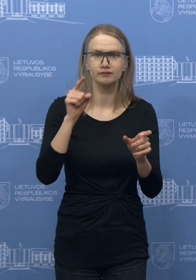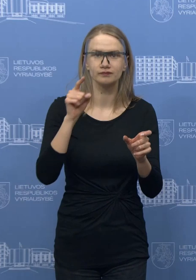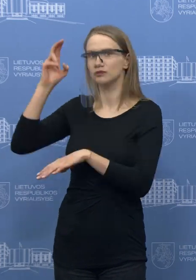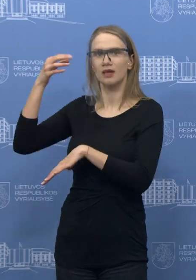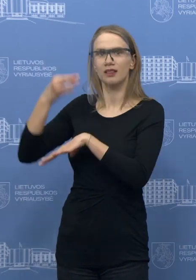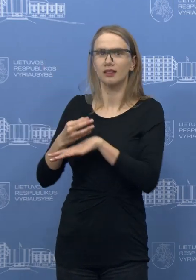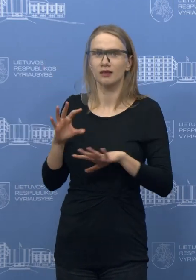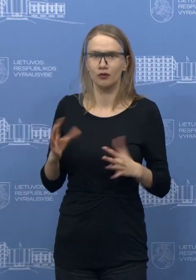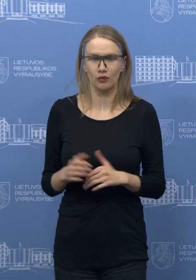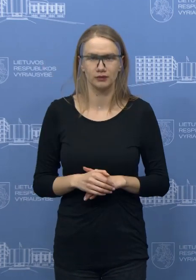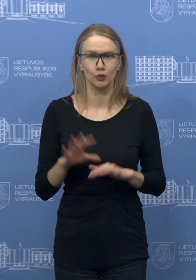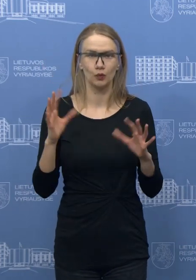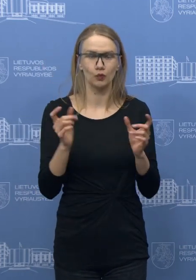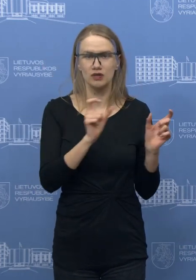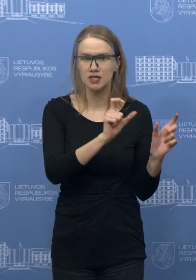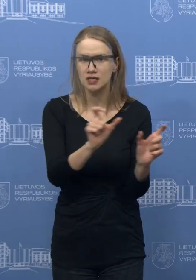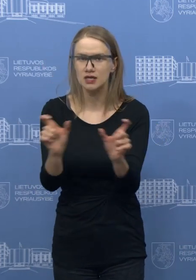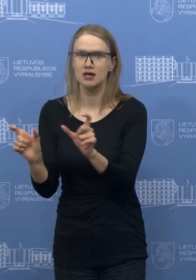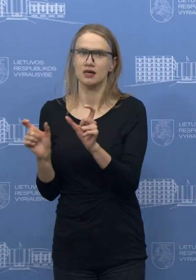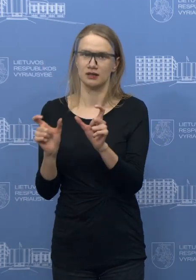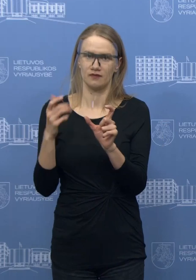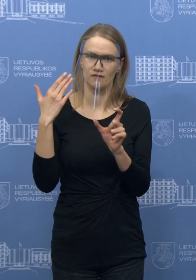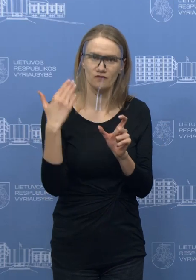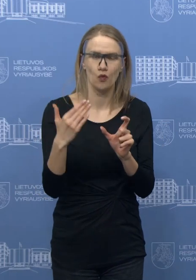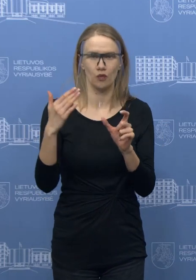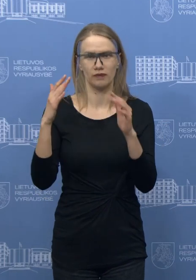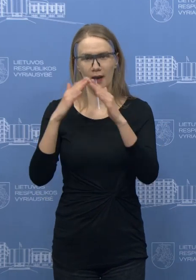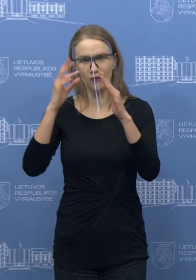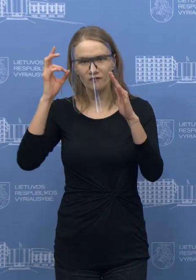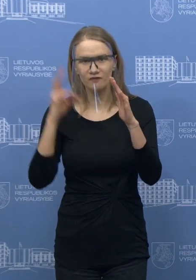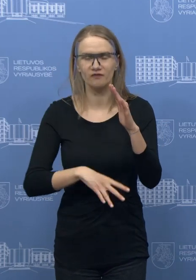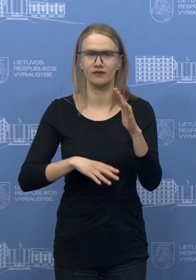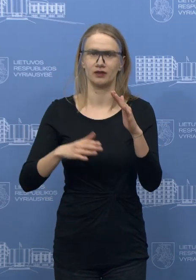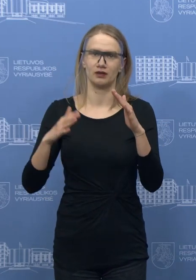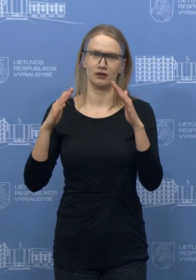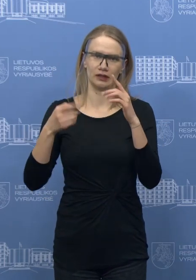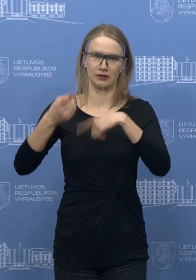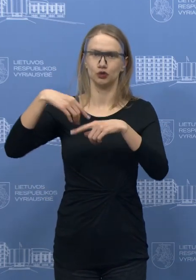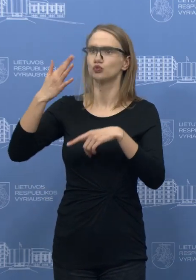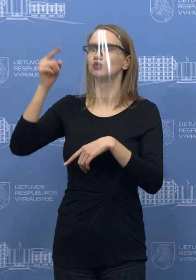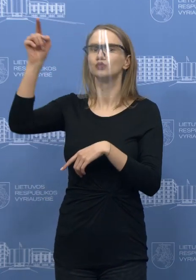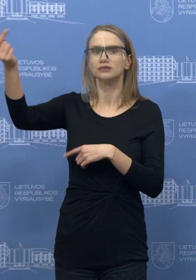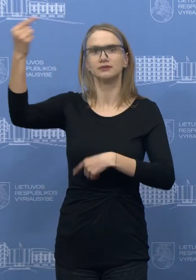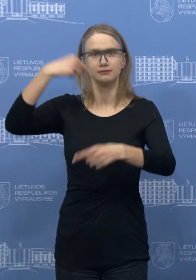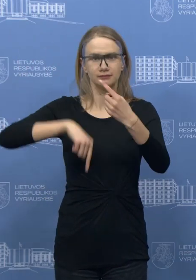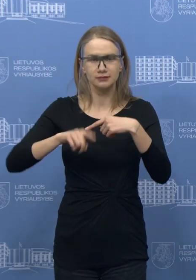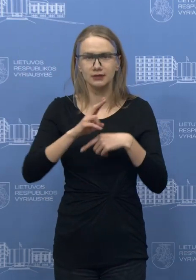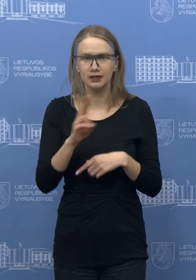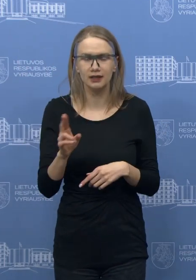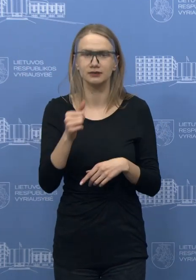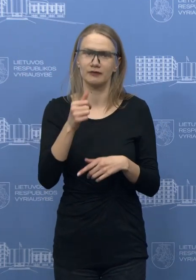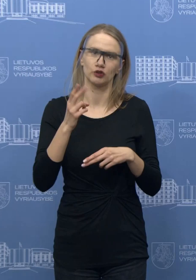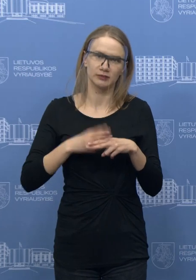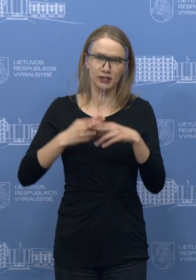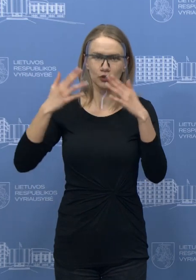užtikrinėme karantino sąlygas, griežtą izoliaciją ir savizoliaciją, ypatingai tuos menų, kurie turėjo kontaktą arba jau